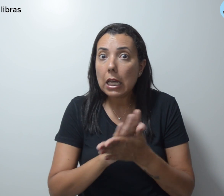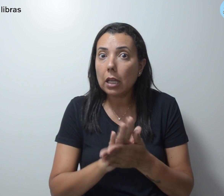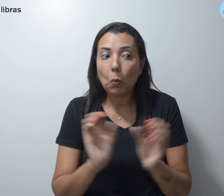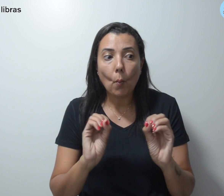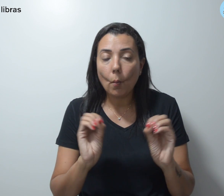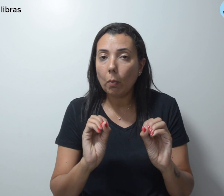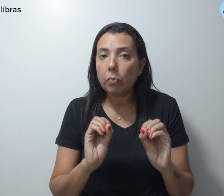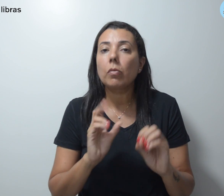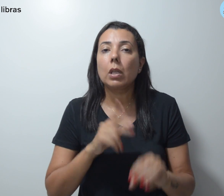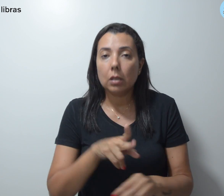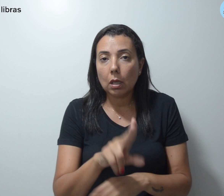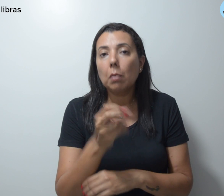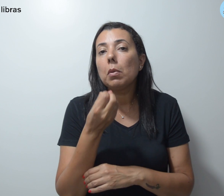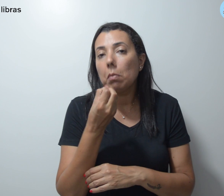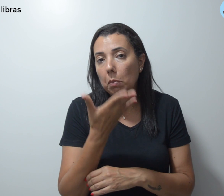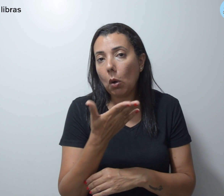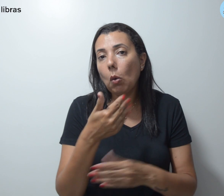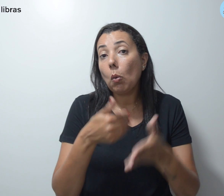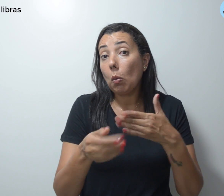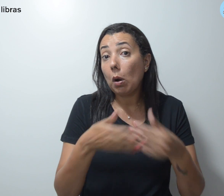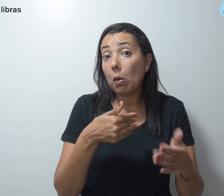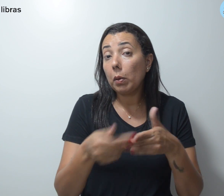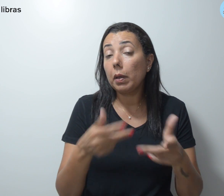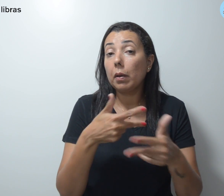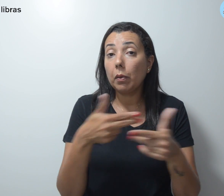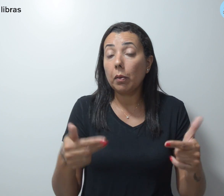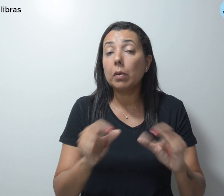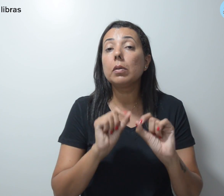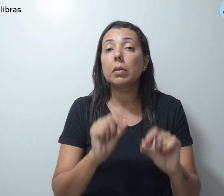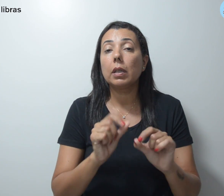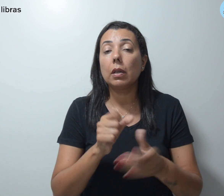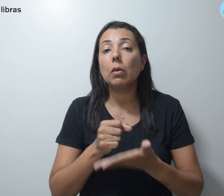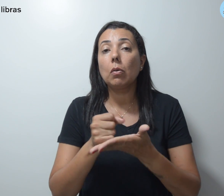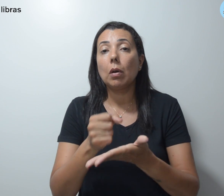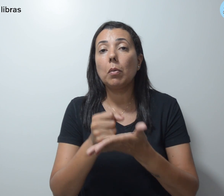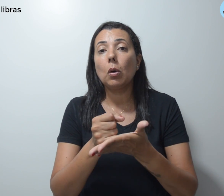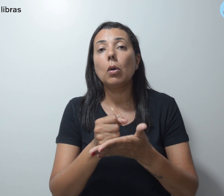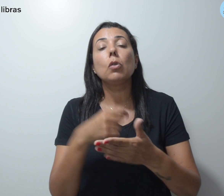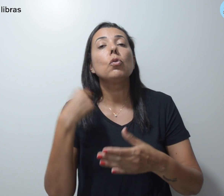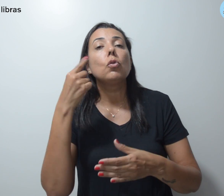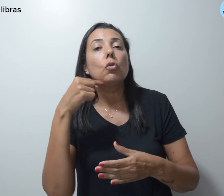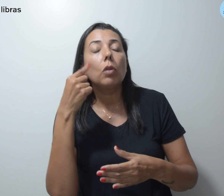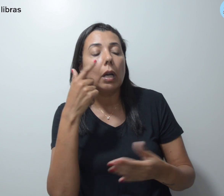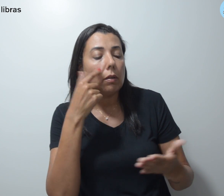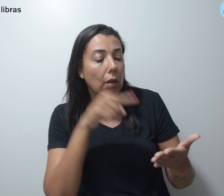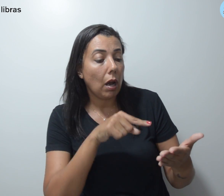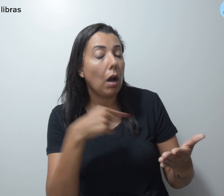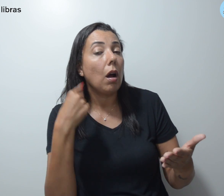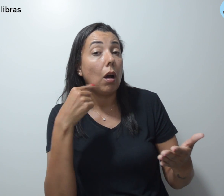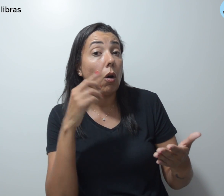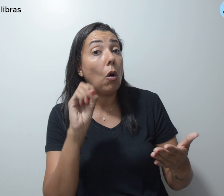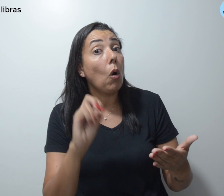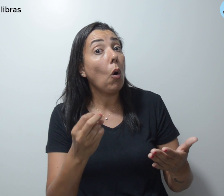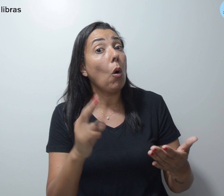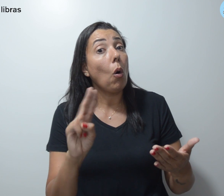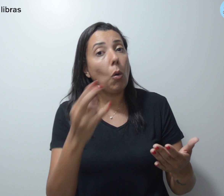sempre bom dar qualquer passo com auxílio do advogado ou, se o credor preferir,